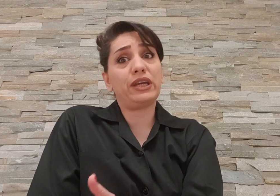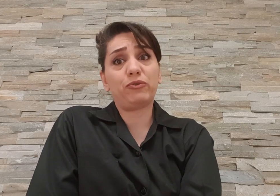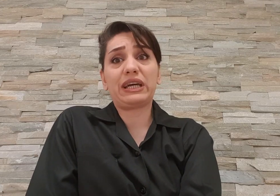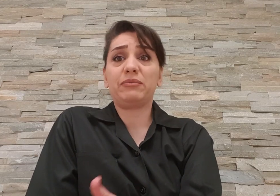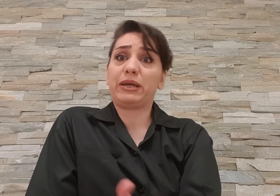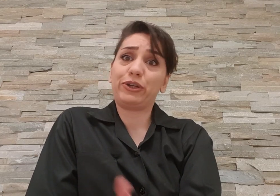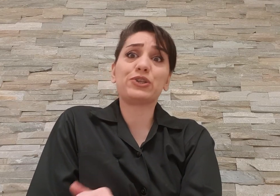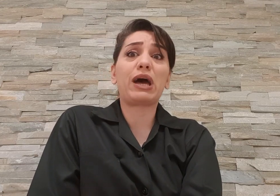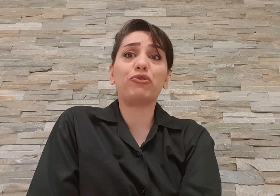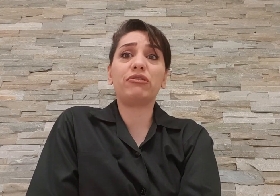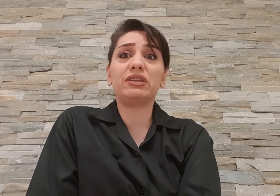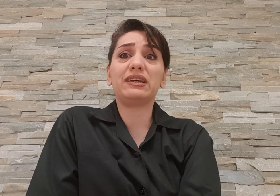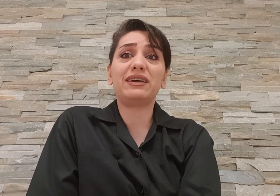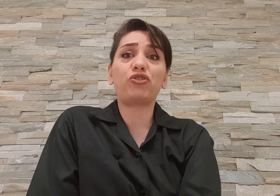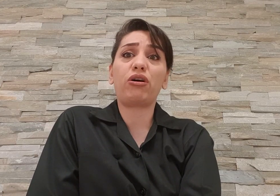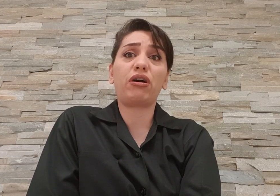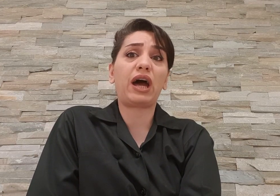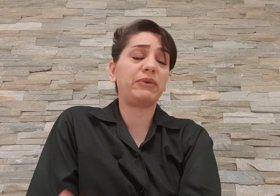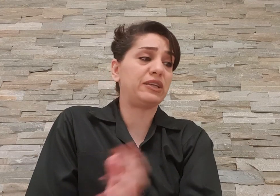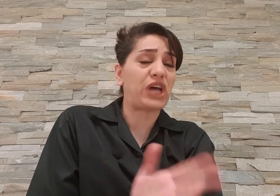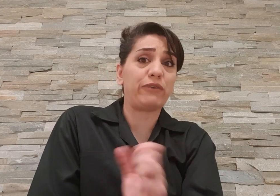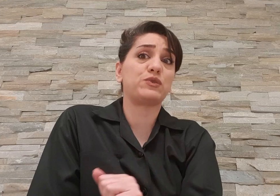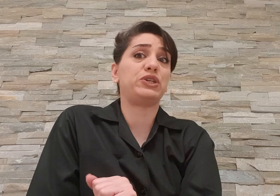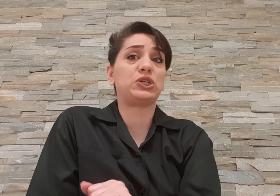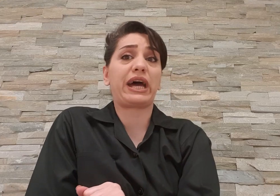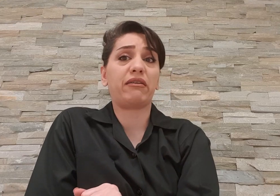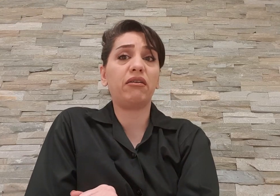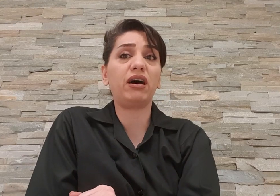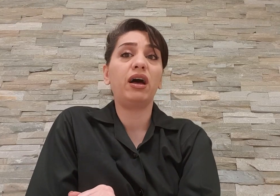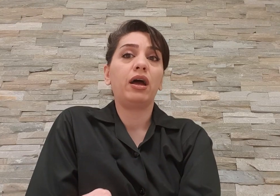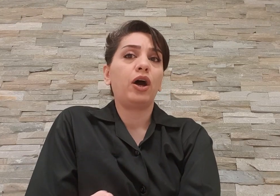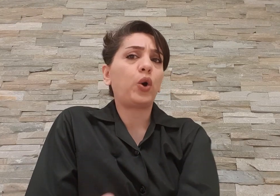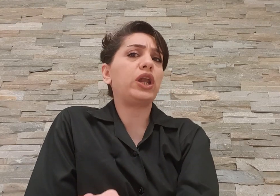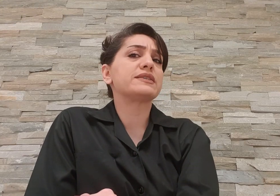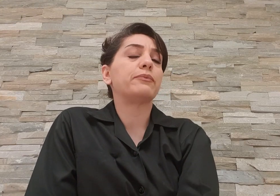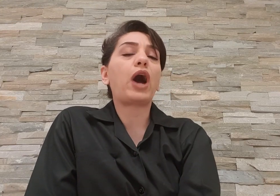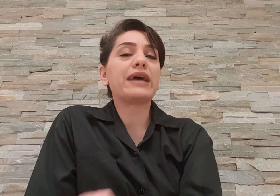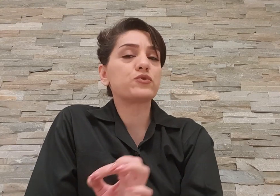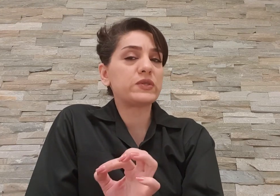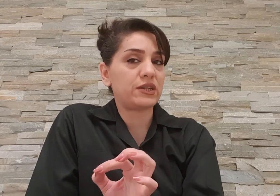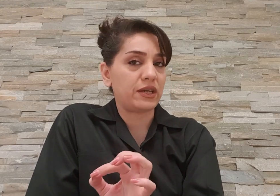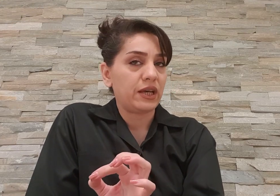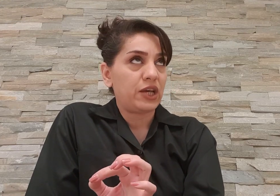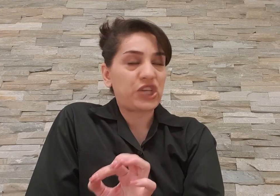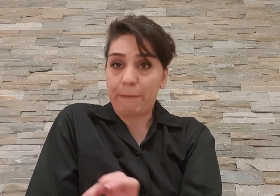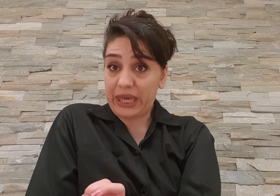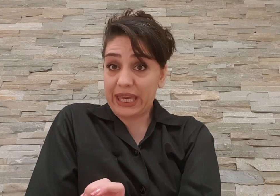حالا یه مدتی مهمان داشتم و دیگه تا همه این چند روز پیشترها خلاصه ما از روز شمبه